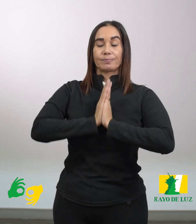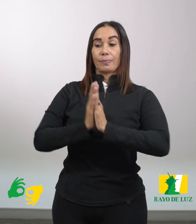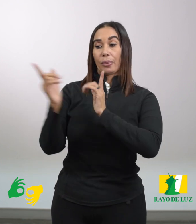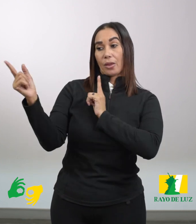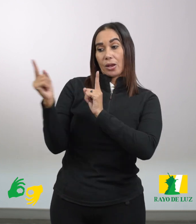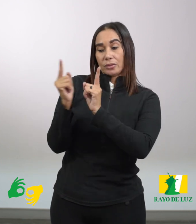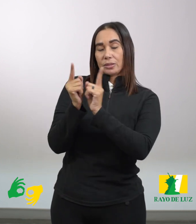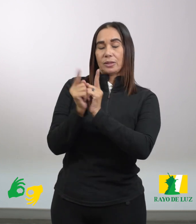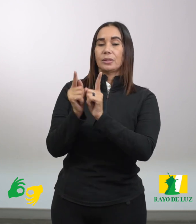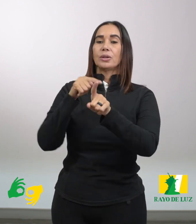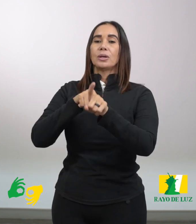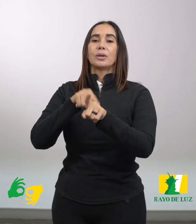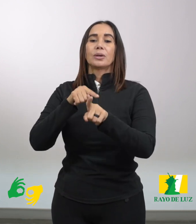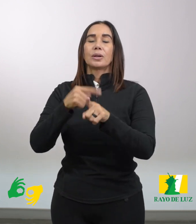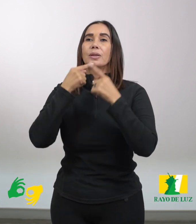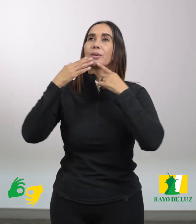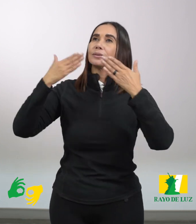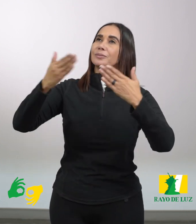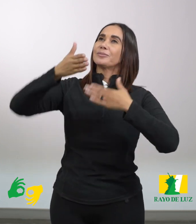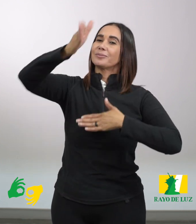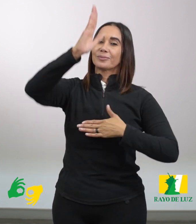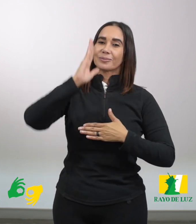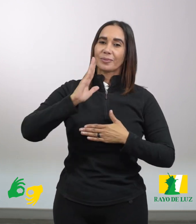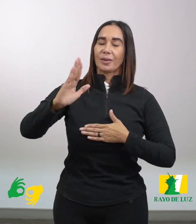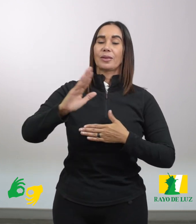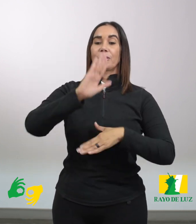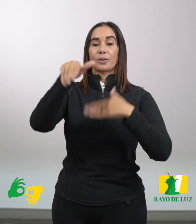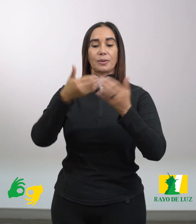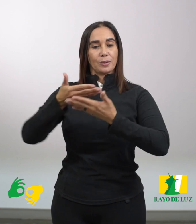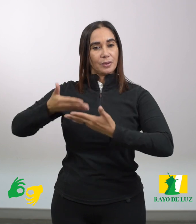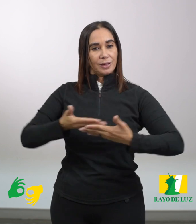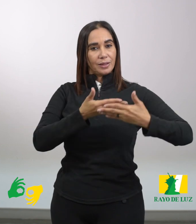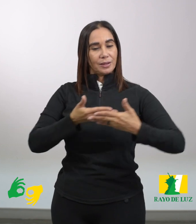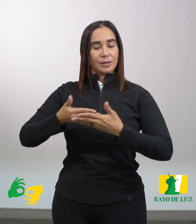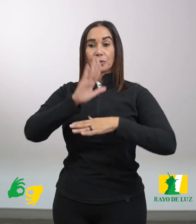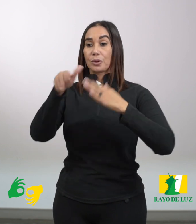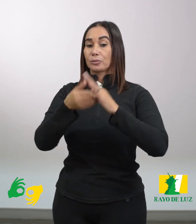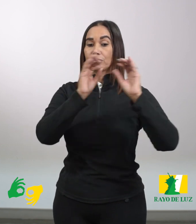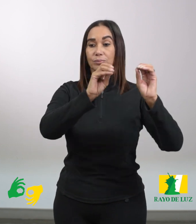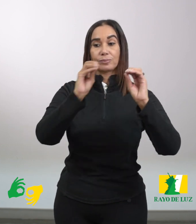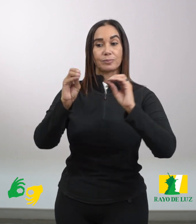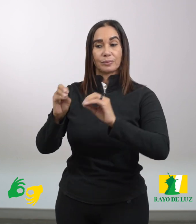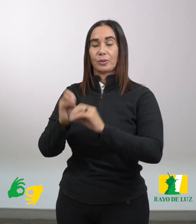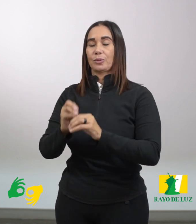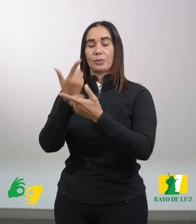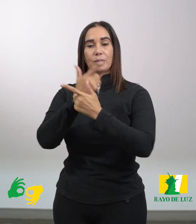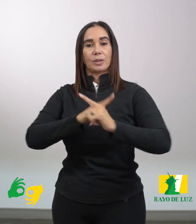Acercándose en aquel momento, daba gracias a Dios, y hablaba del niño a todos los que aguardaban la liberación de